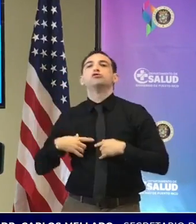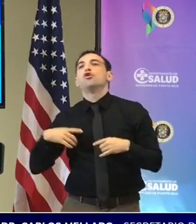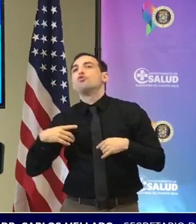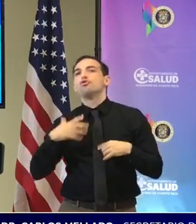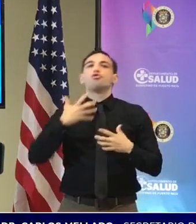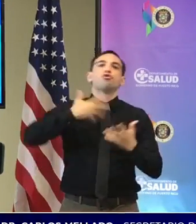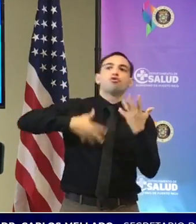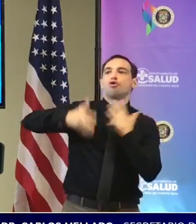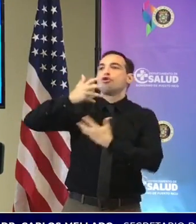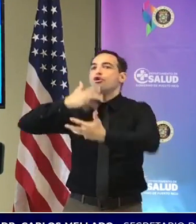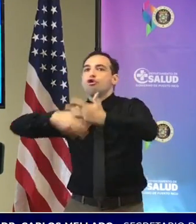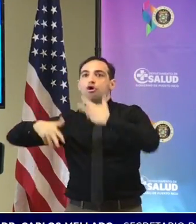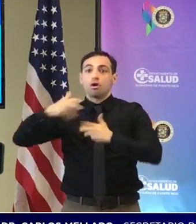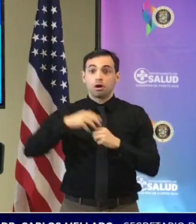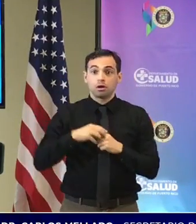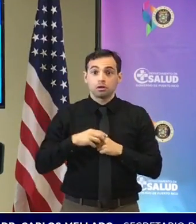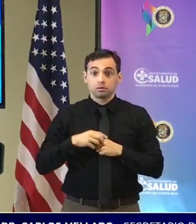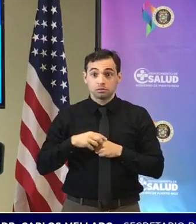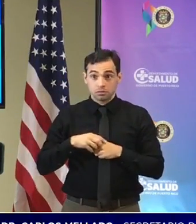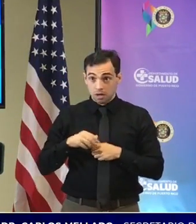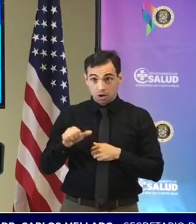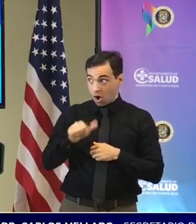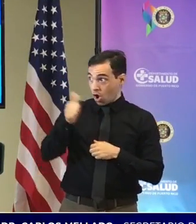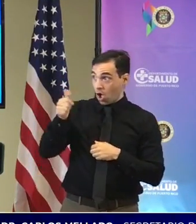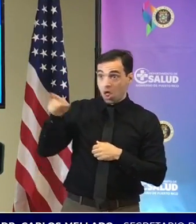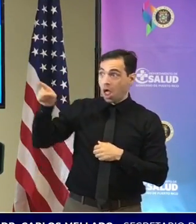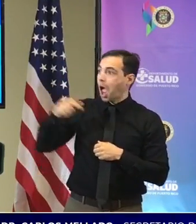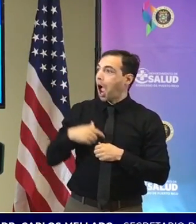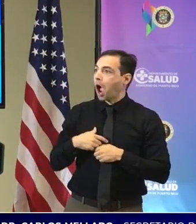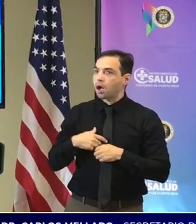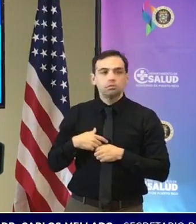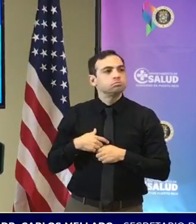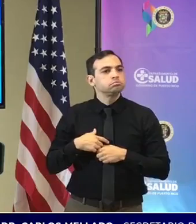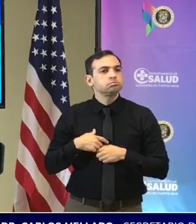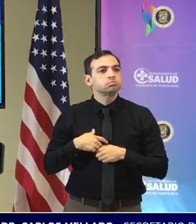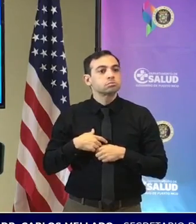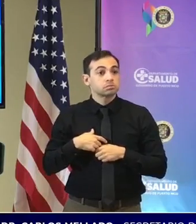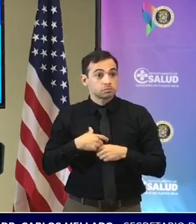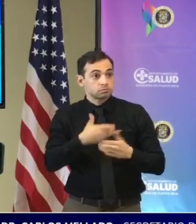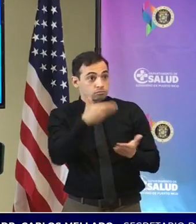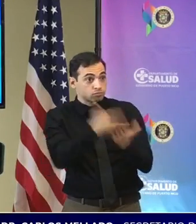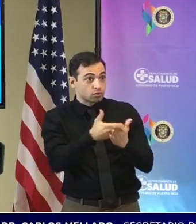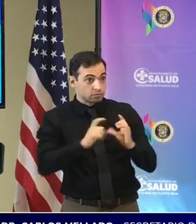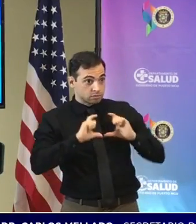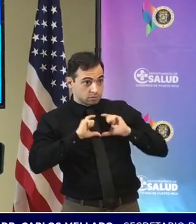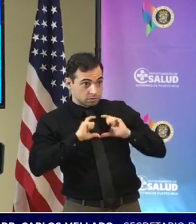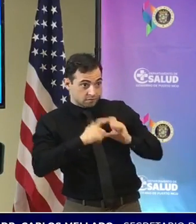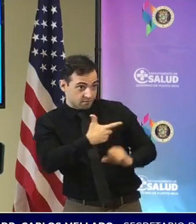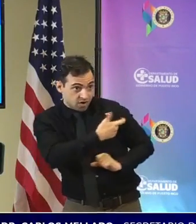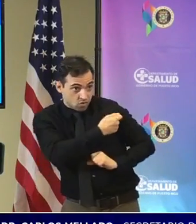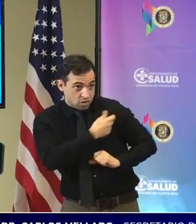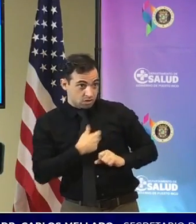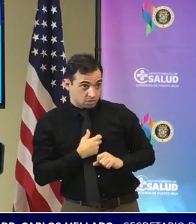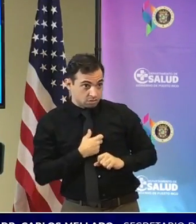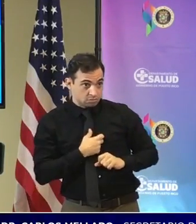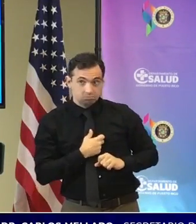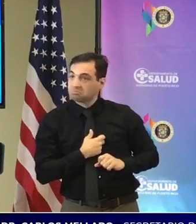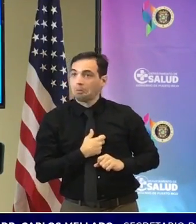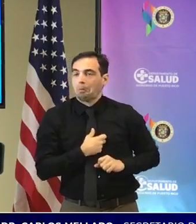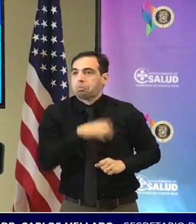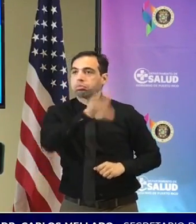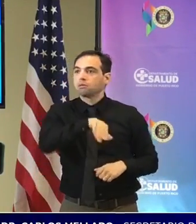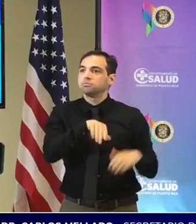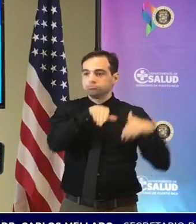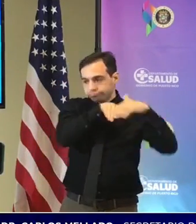otros que ni siquiera le preguntaron por las pruebas de vacunación cuál es realmente el plan del departamento para